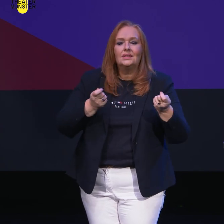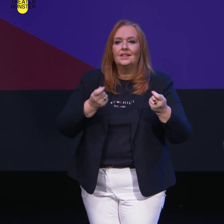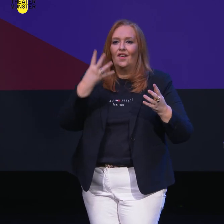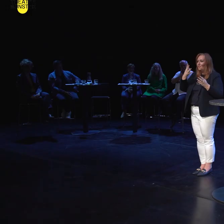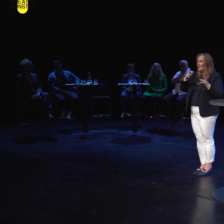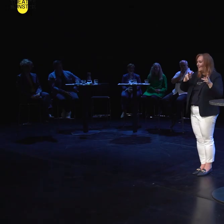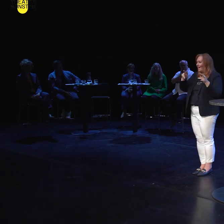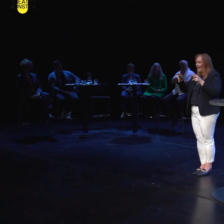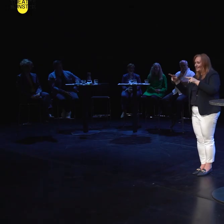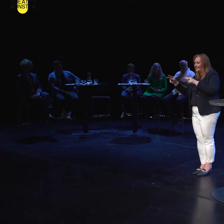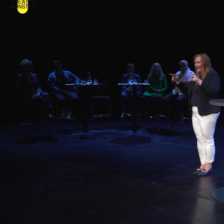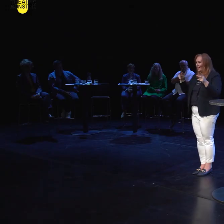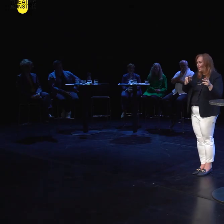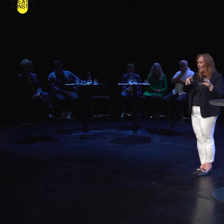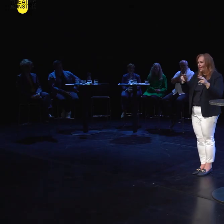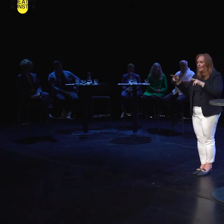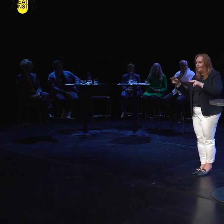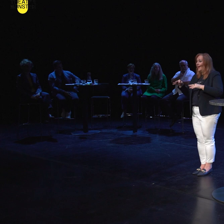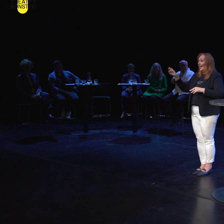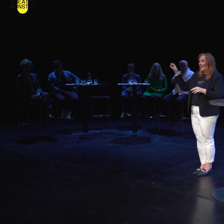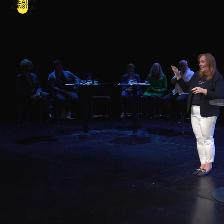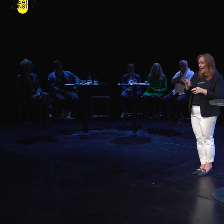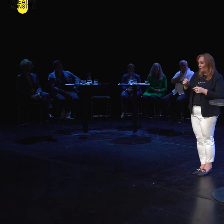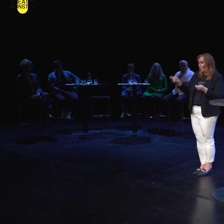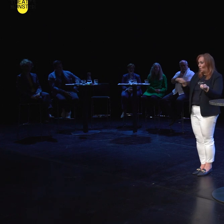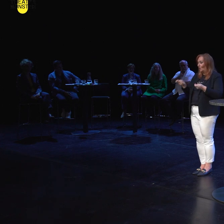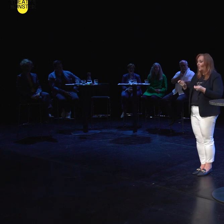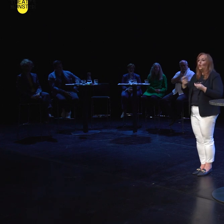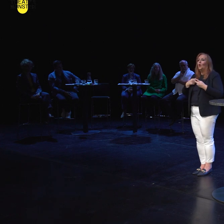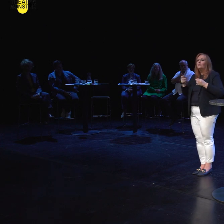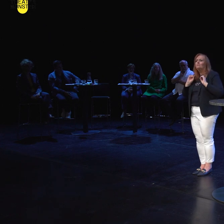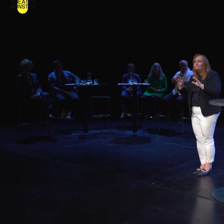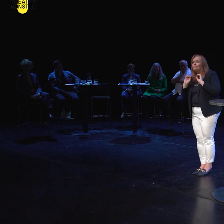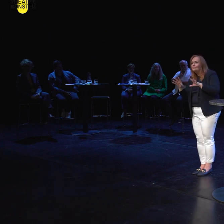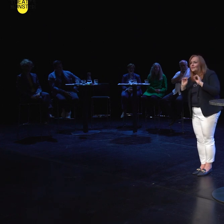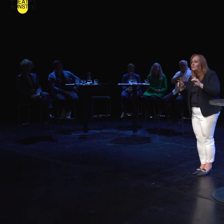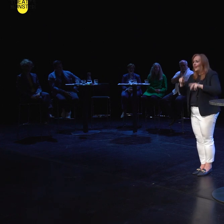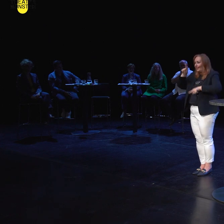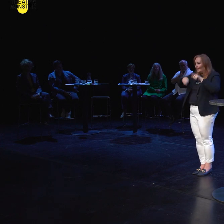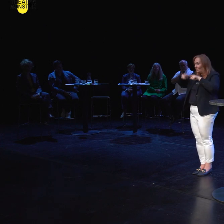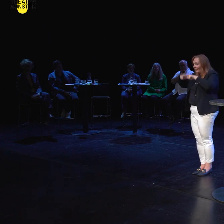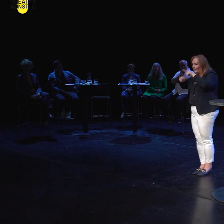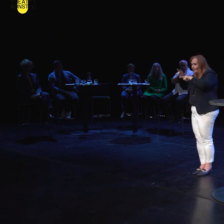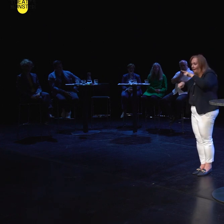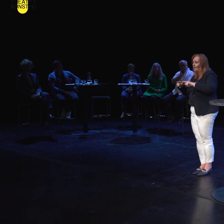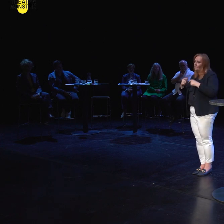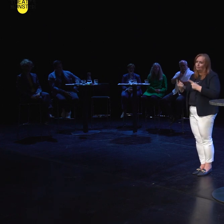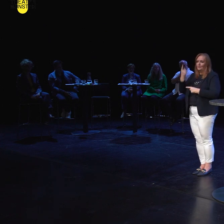Jahreszeiten und in der Leitung als Koordinator für Tanzvermittlung und Diversität eine besondere Rolle.